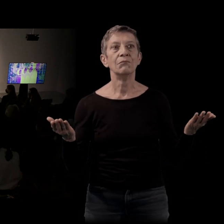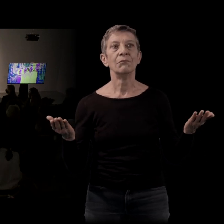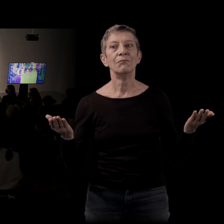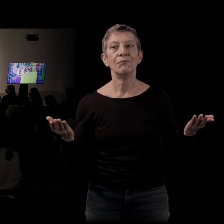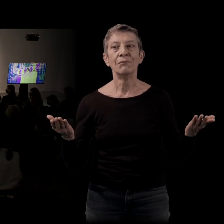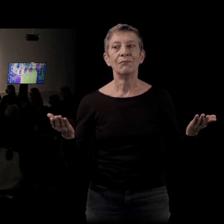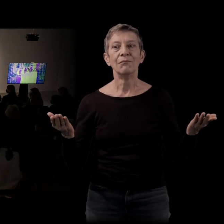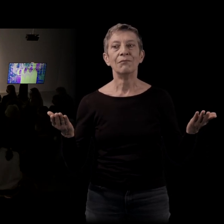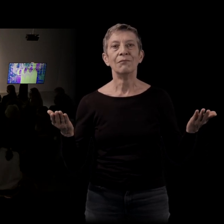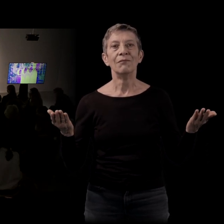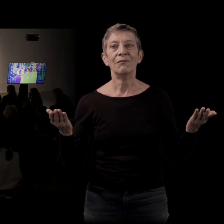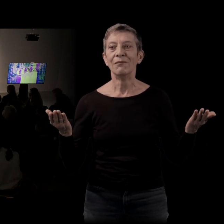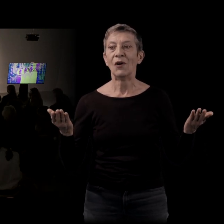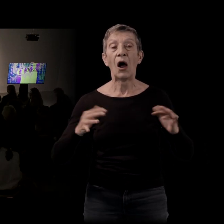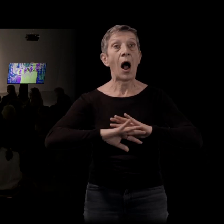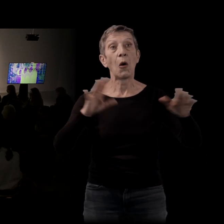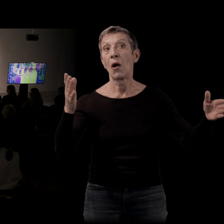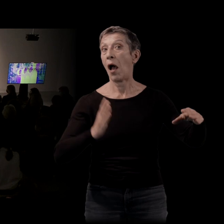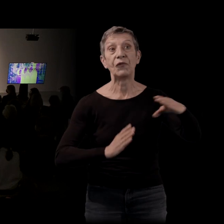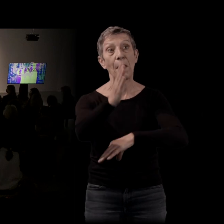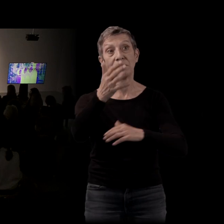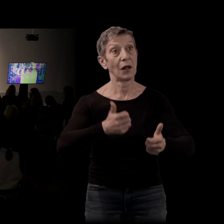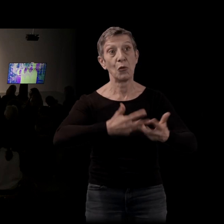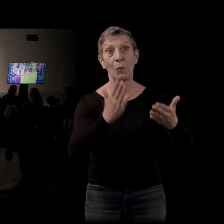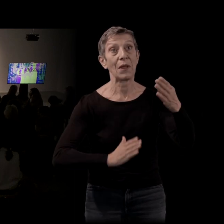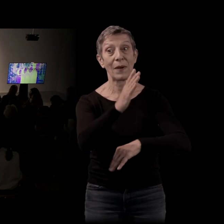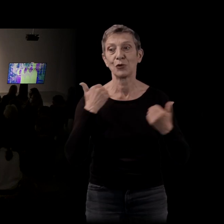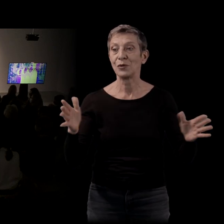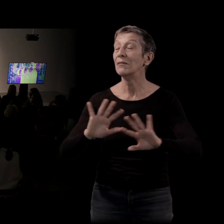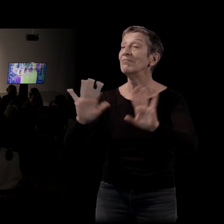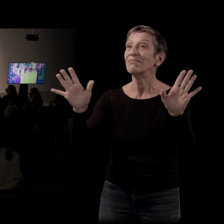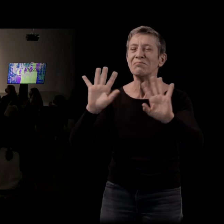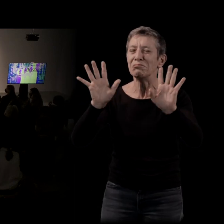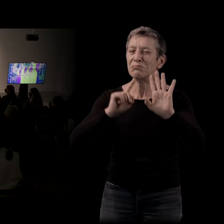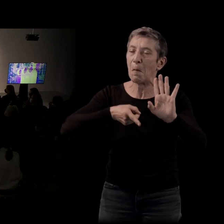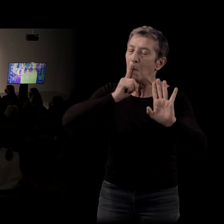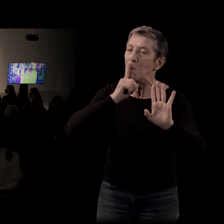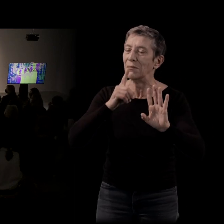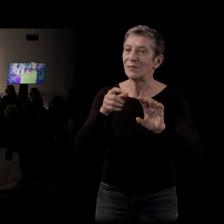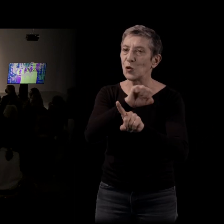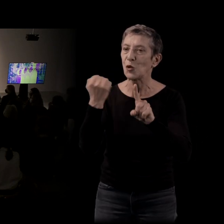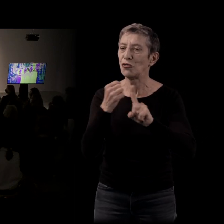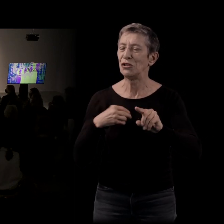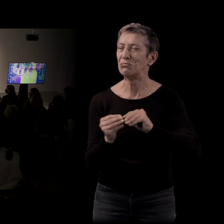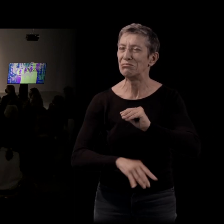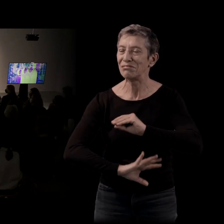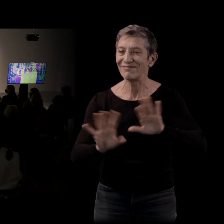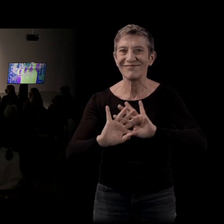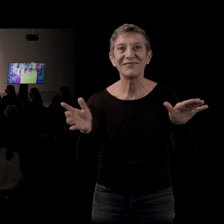Le côté est explosé aujourd'hui, Nicolas. Je n rien à dire sur la sociologie, donc ça va bien. Non, en fait, je me posais une question par rapport à ce que vous avez